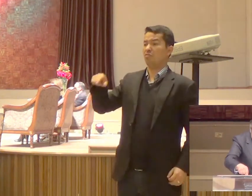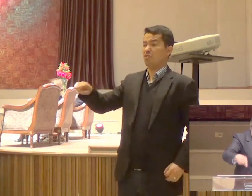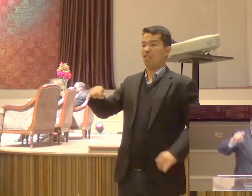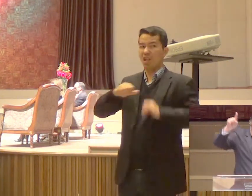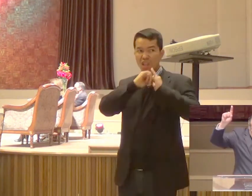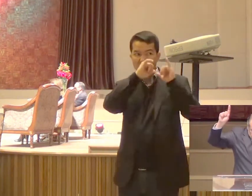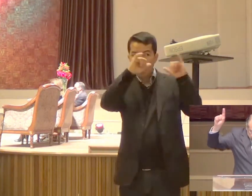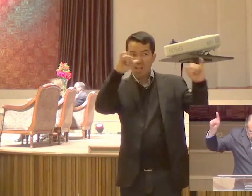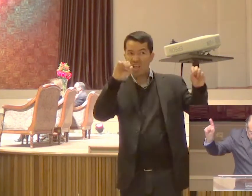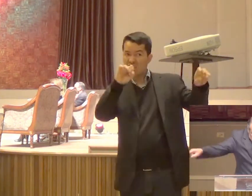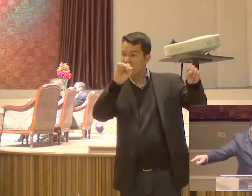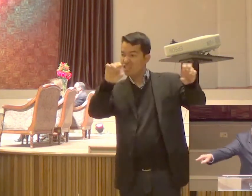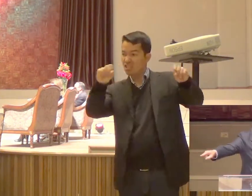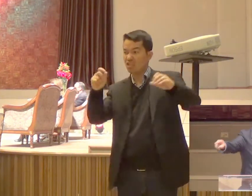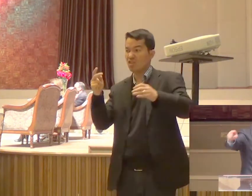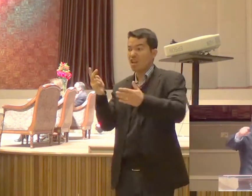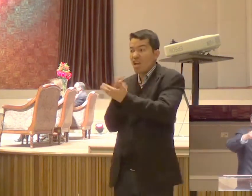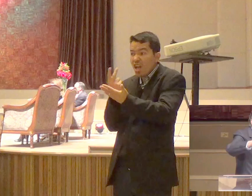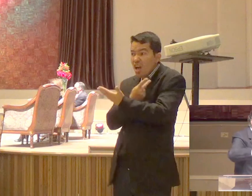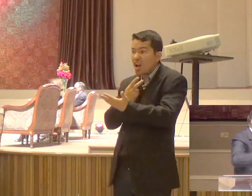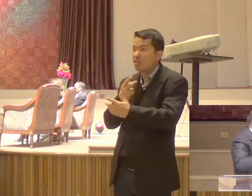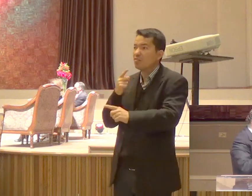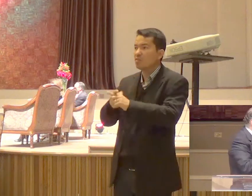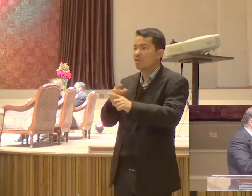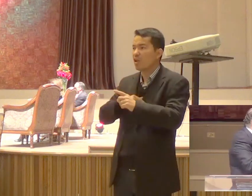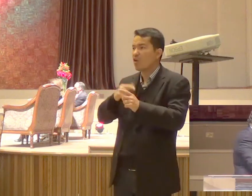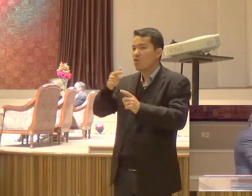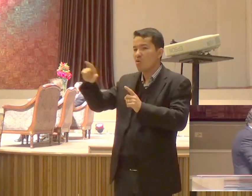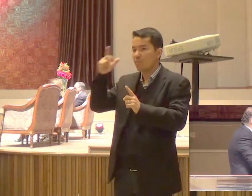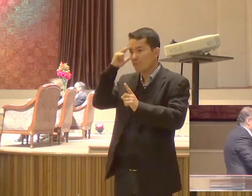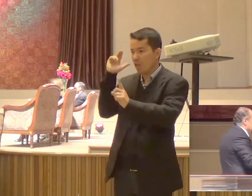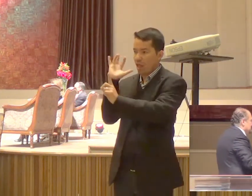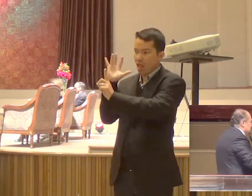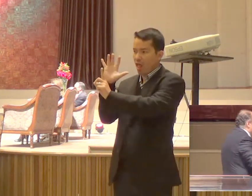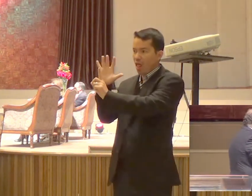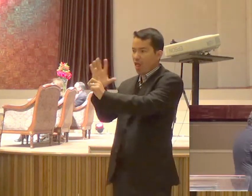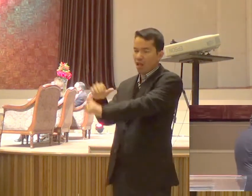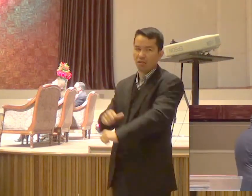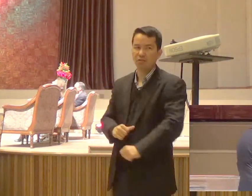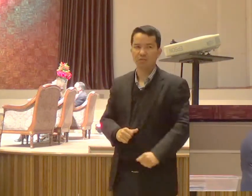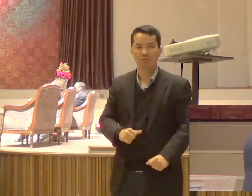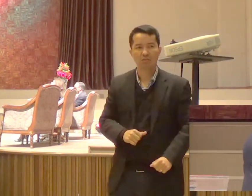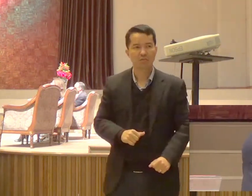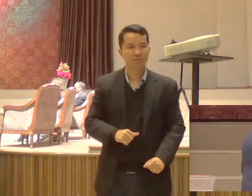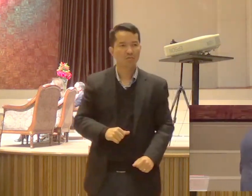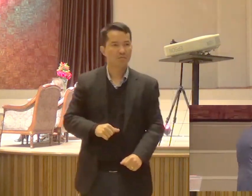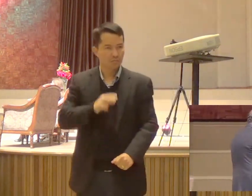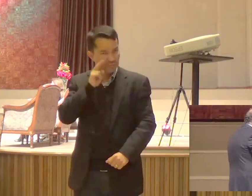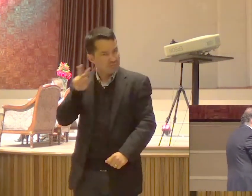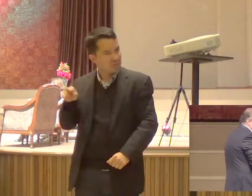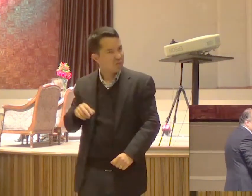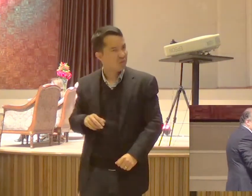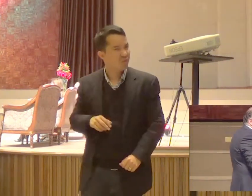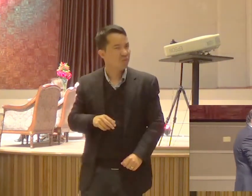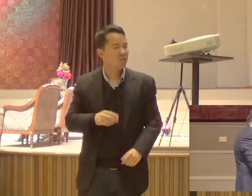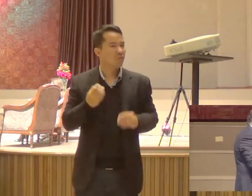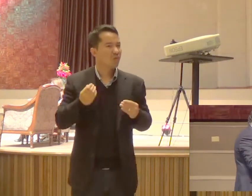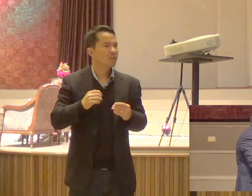Para arrastar Os discípulos Atrás deles Interessante Isso acontece todo dia Todos os dias Aqui no Brasil